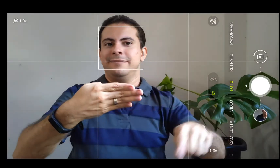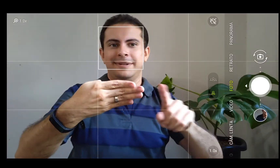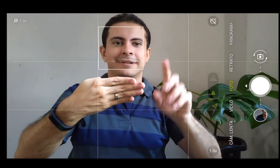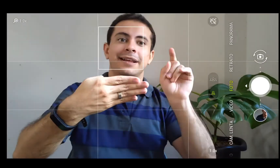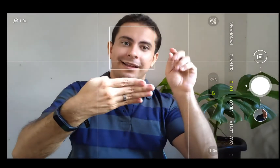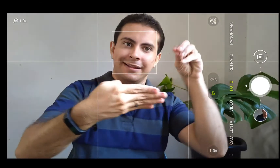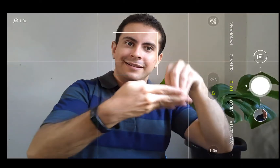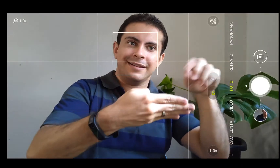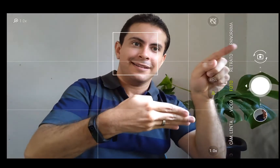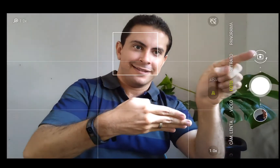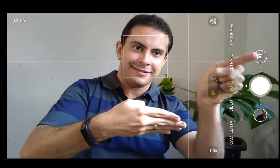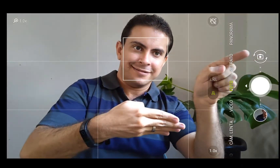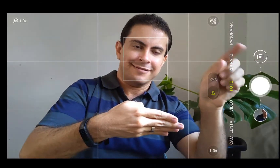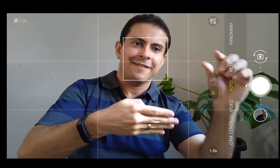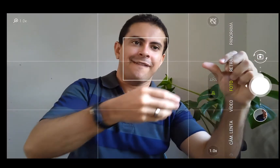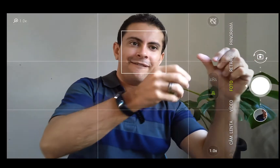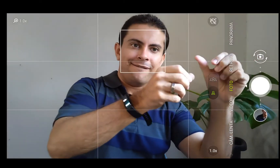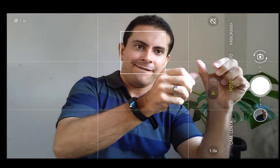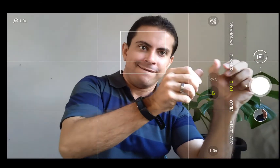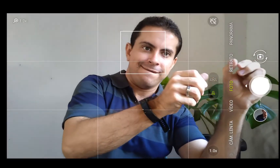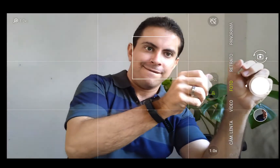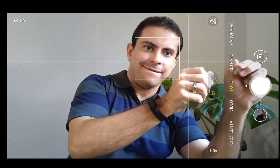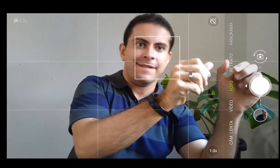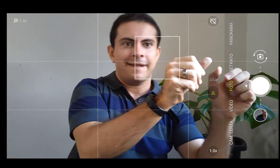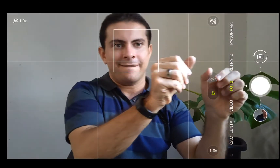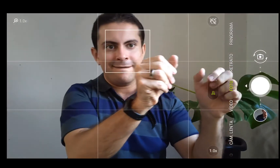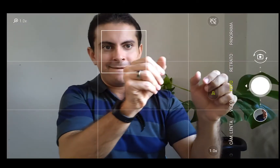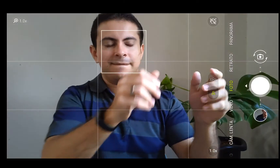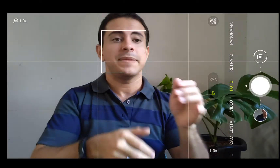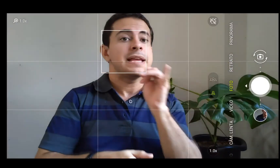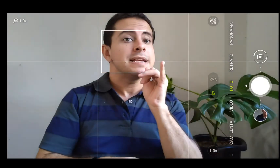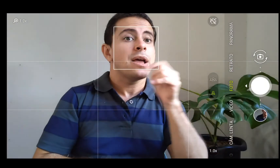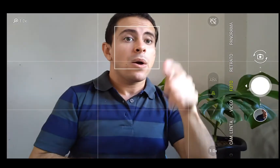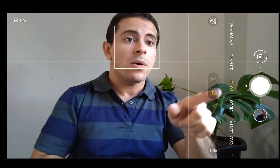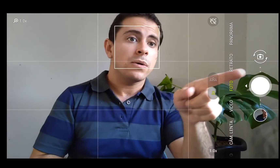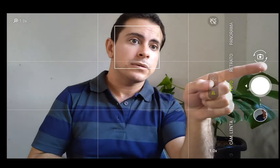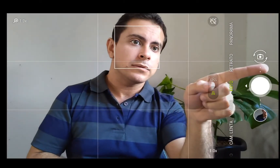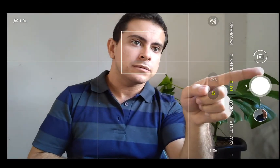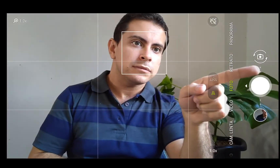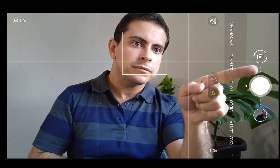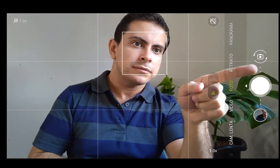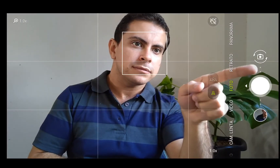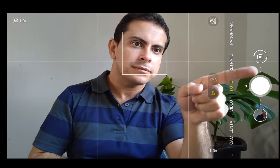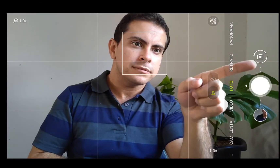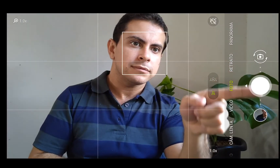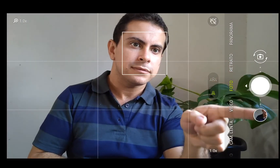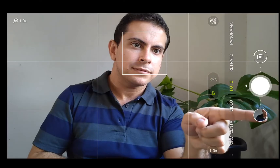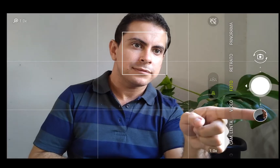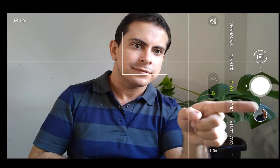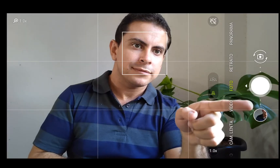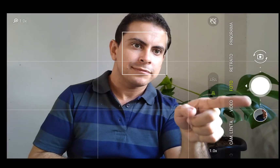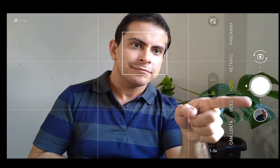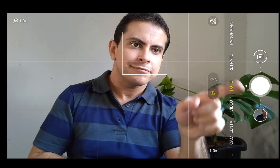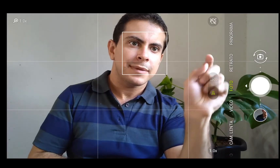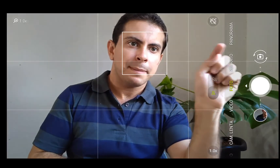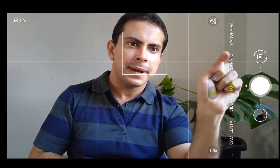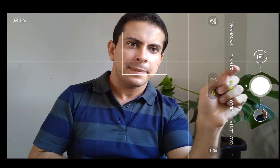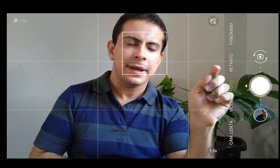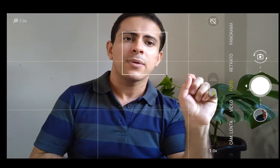esses pontinhos, esses pontinhos são o zoom, né, para você aplicar o zoom, que também é uma